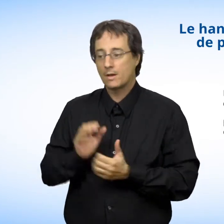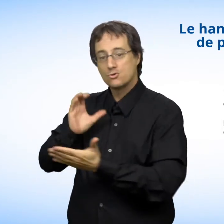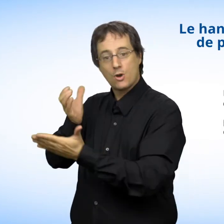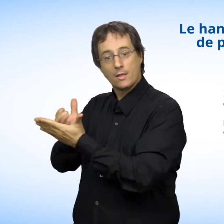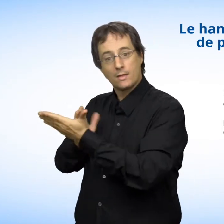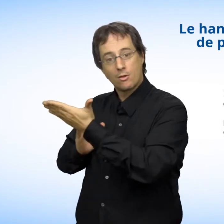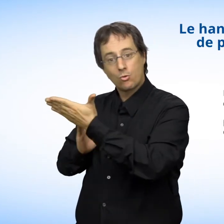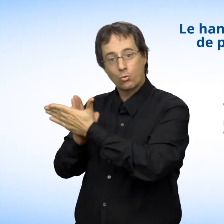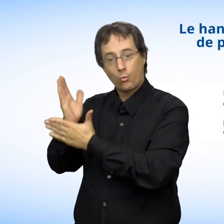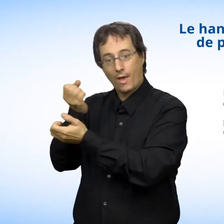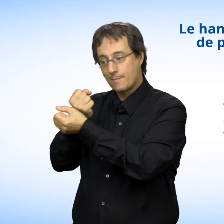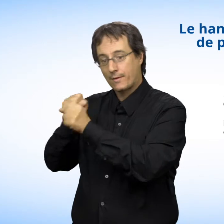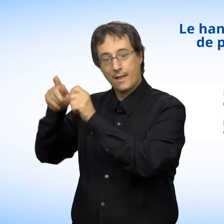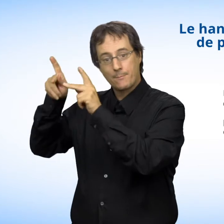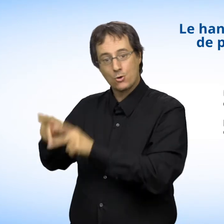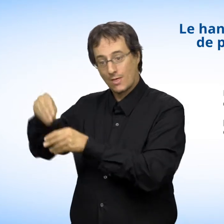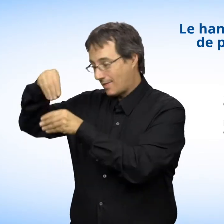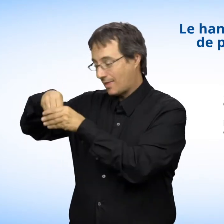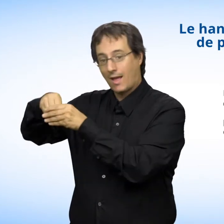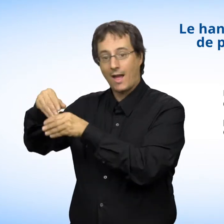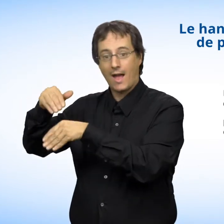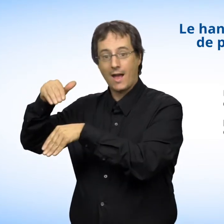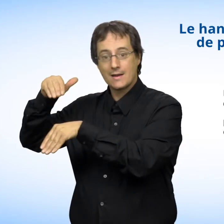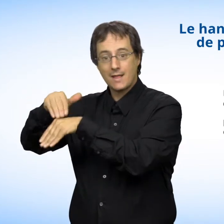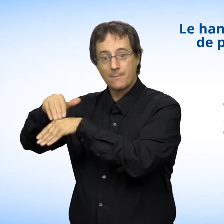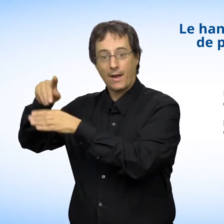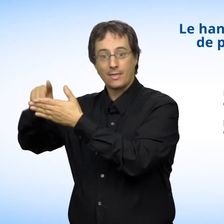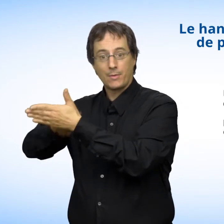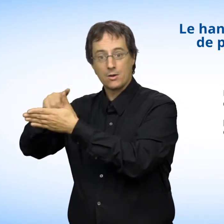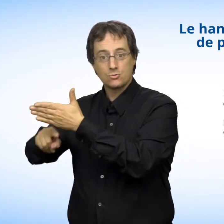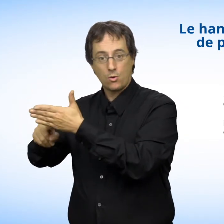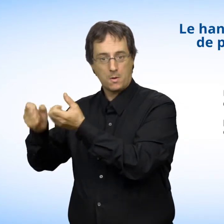Ces situations sont contraires à la Charte des droits et libertés de la personne.